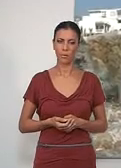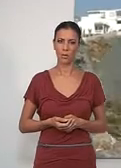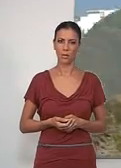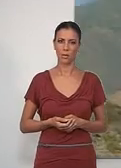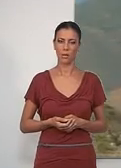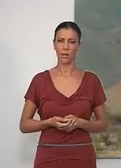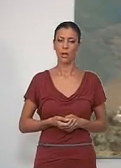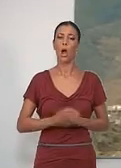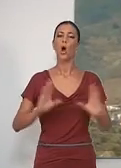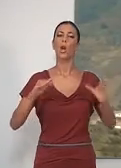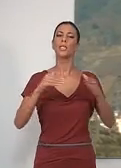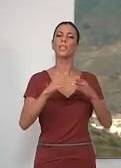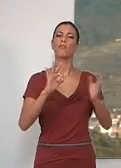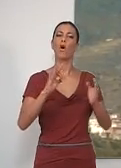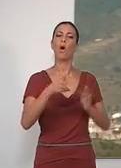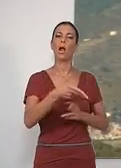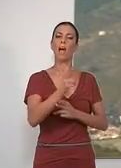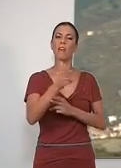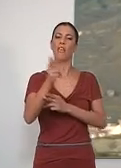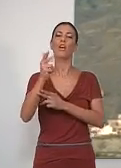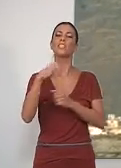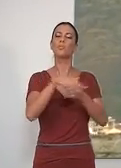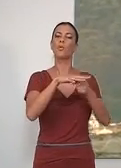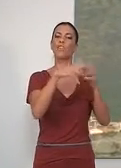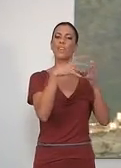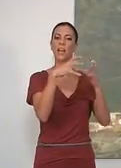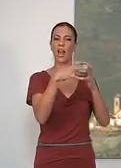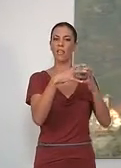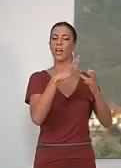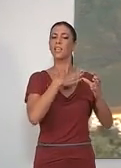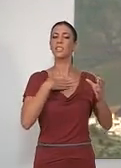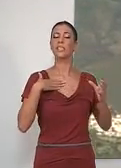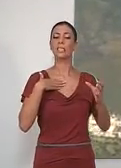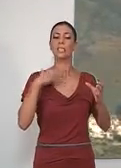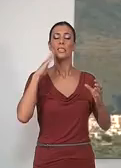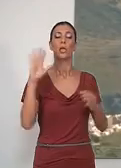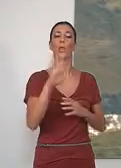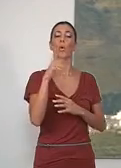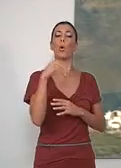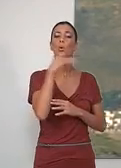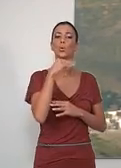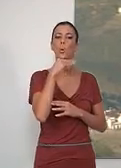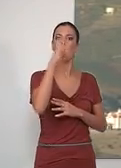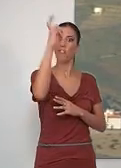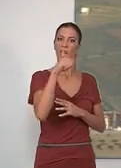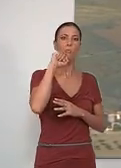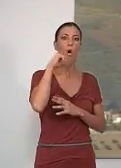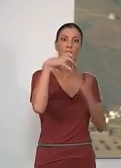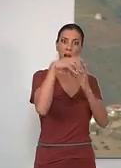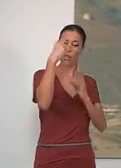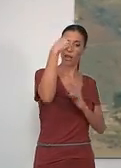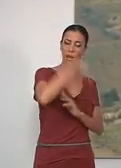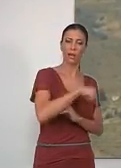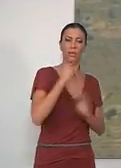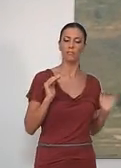El colectivo de cazadores de la provincia de Granada se concentrará en el próximo día 5 de octubre en Motril para